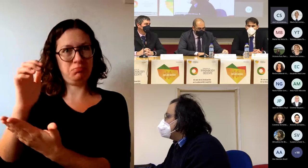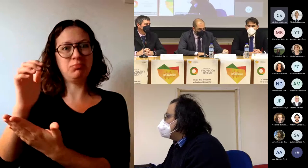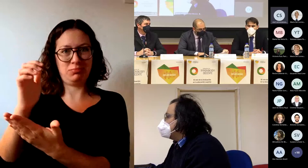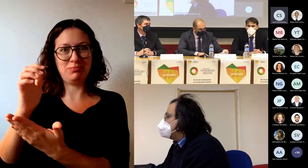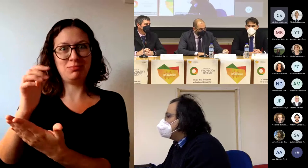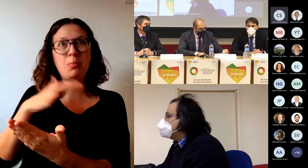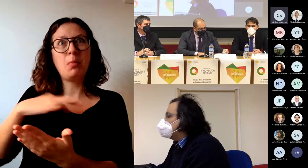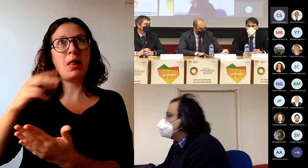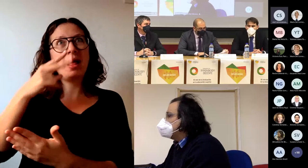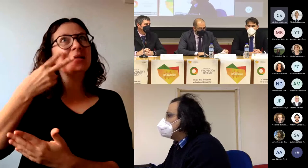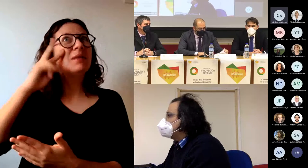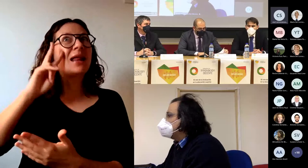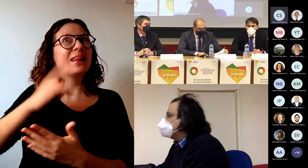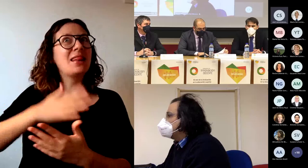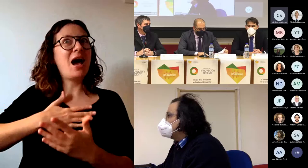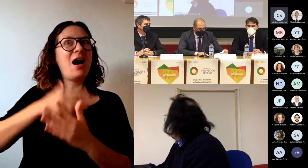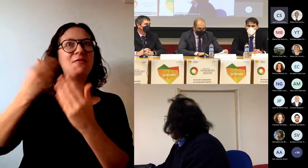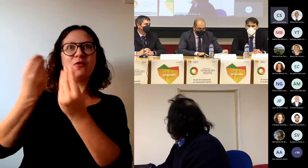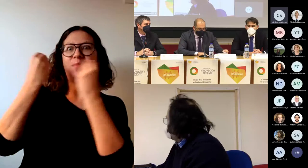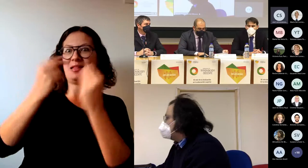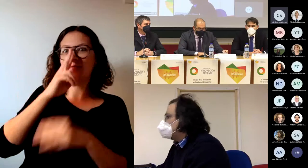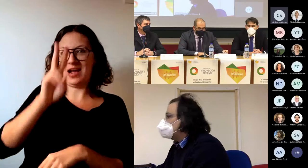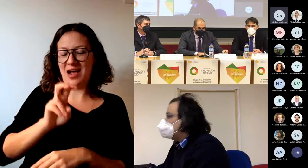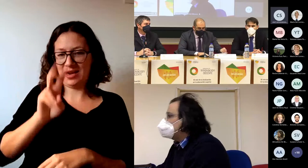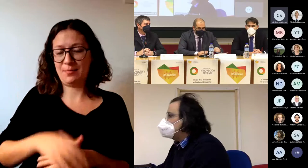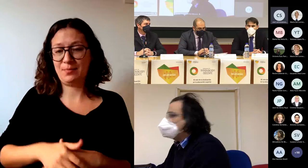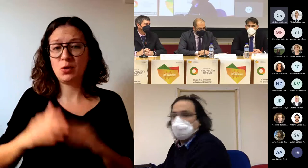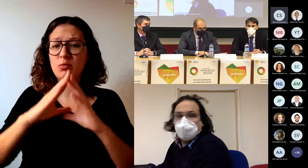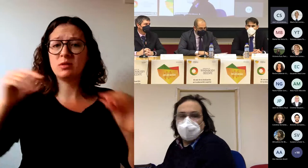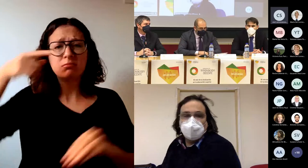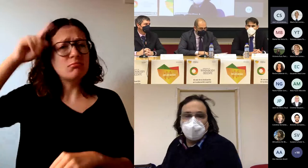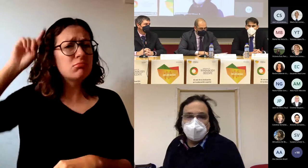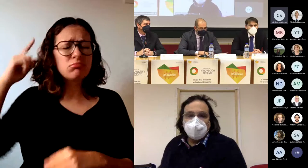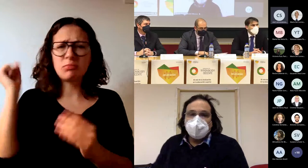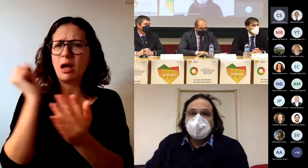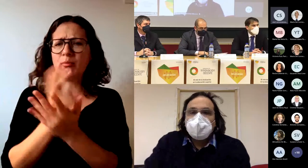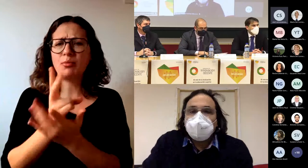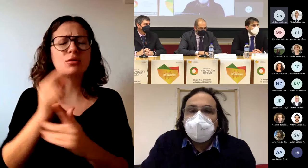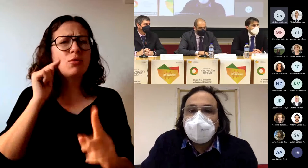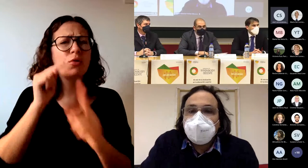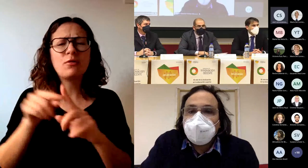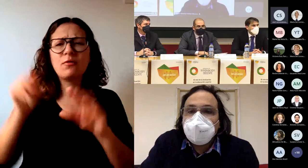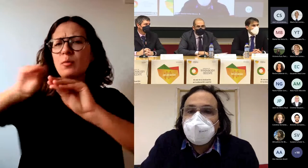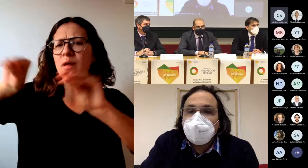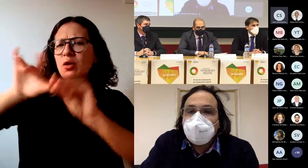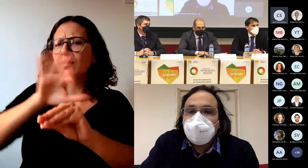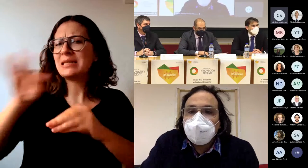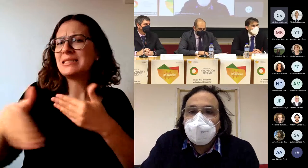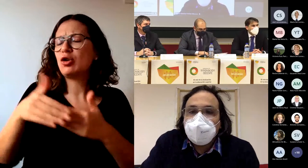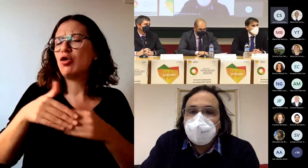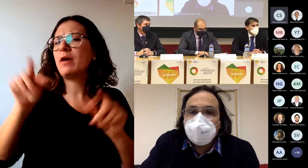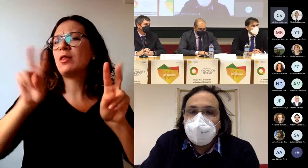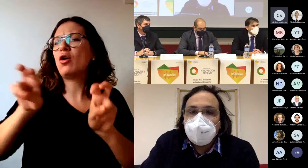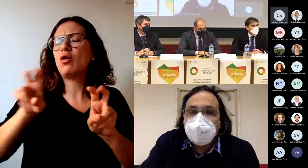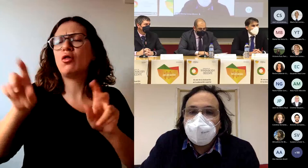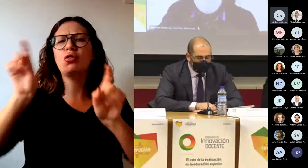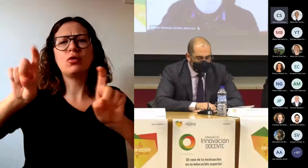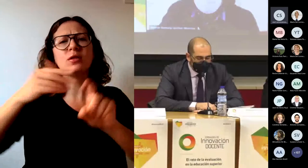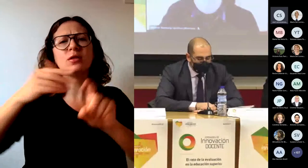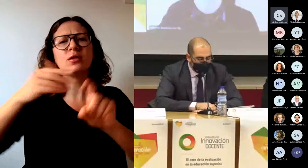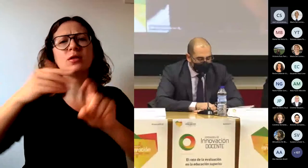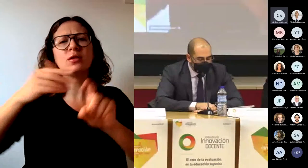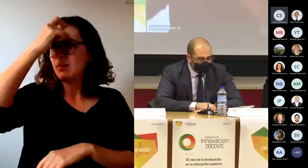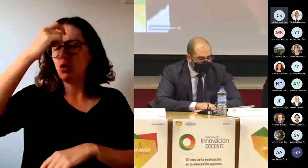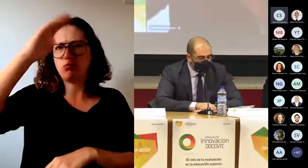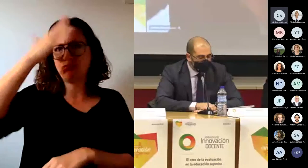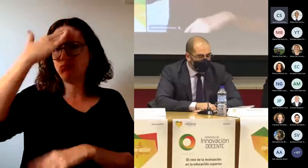aprendizaje. La Universidad de Juan Carlos apuesta de forma decidida por la formación y la innovación docente como conceptos estratégicos. En diciembre de